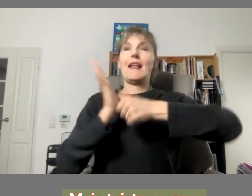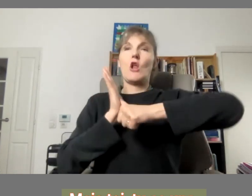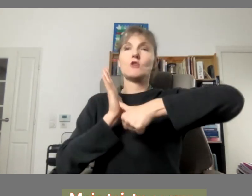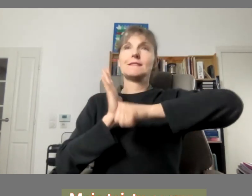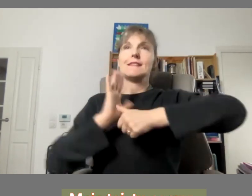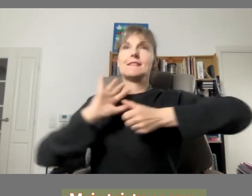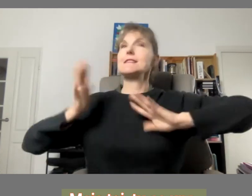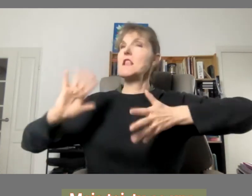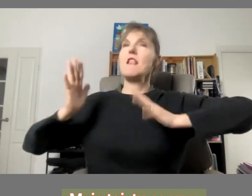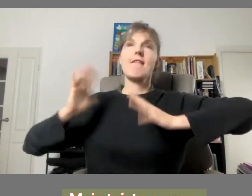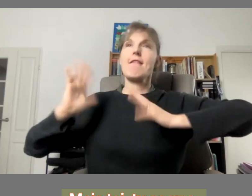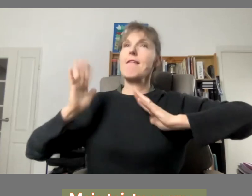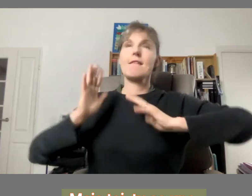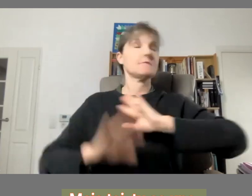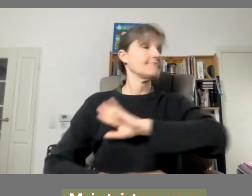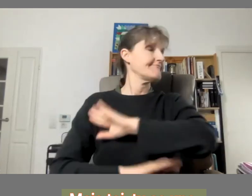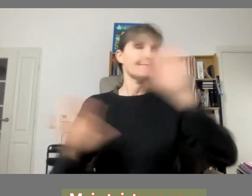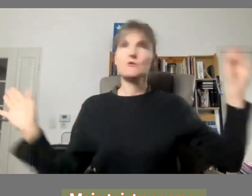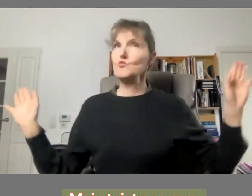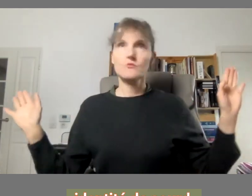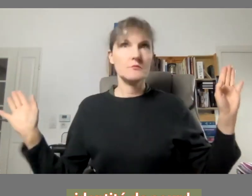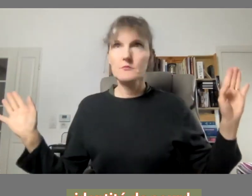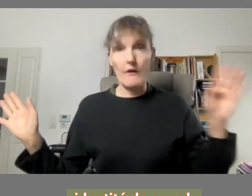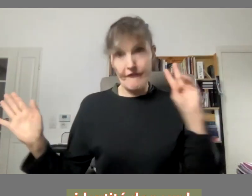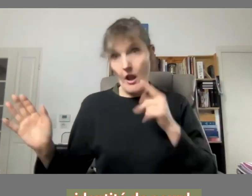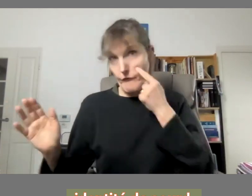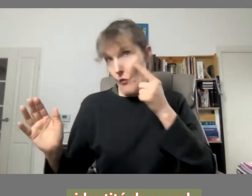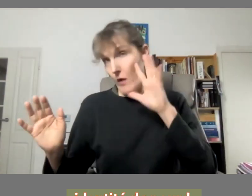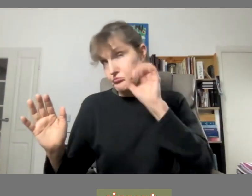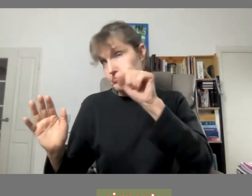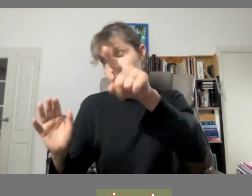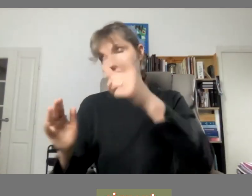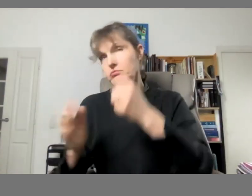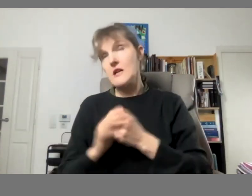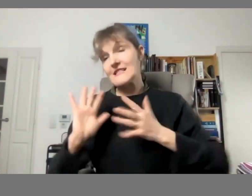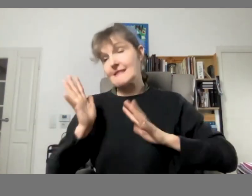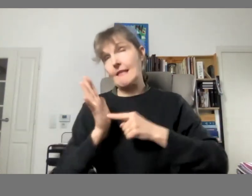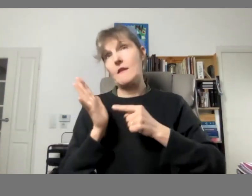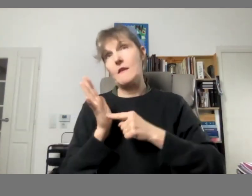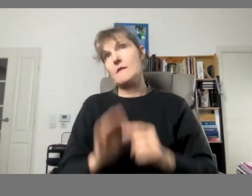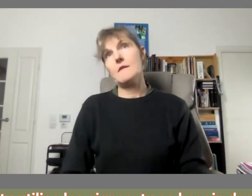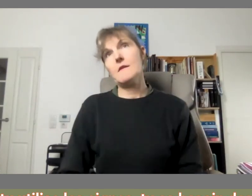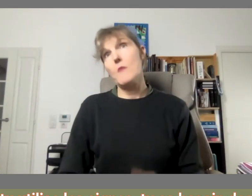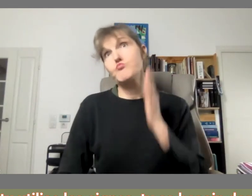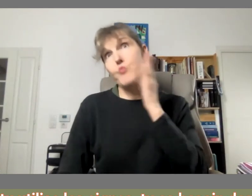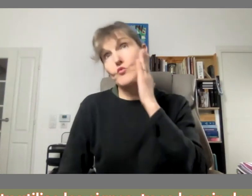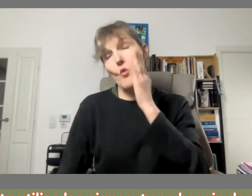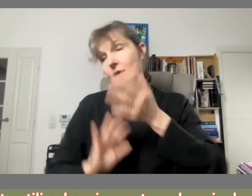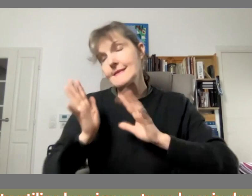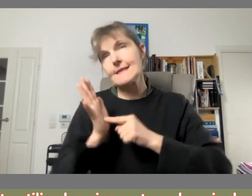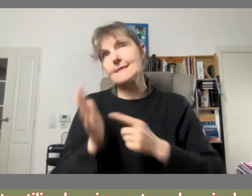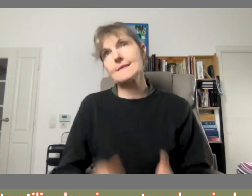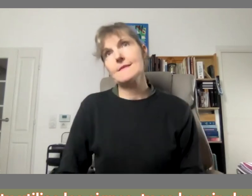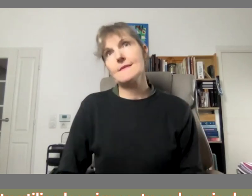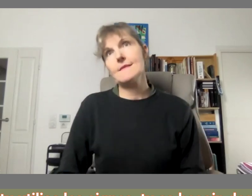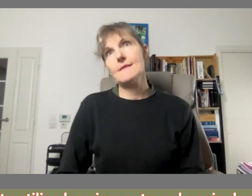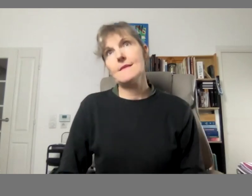mais toi tu as une identité de sourds signeur voilà tu utilises des signes tu as besoin des signes